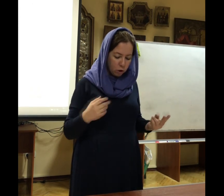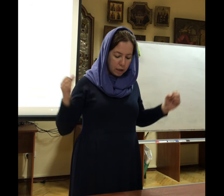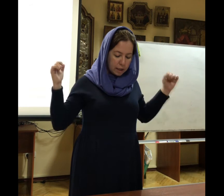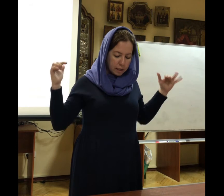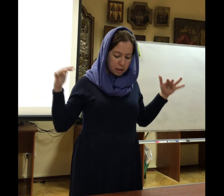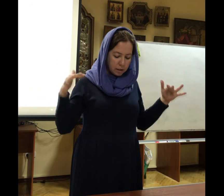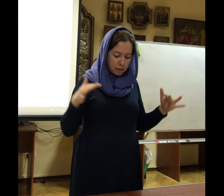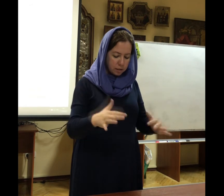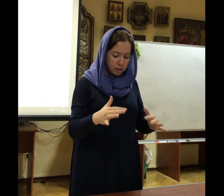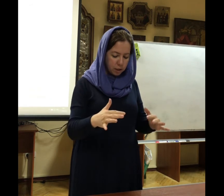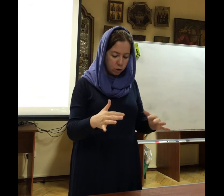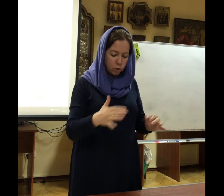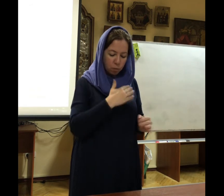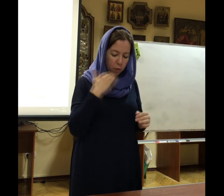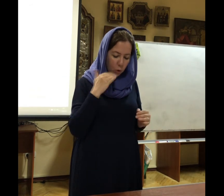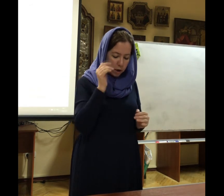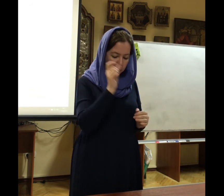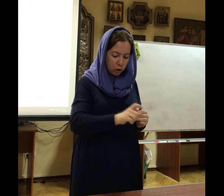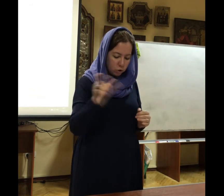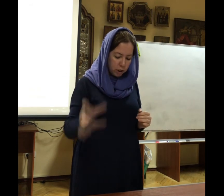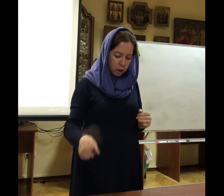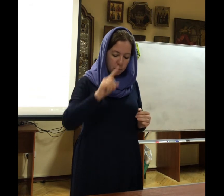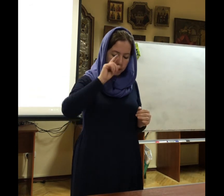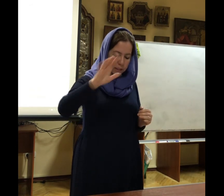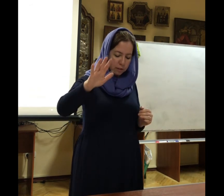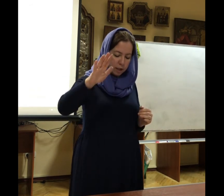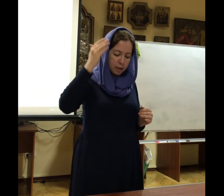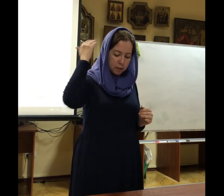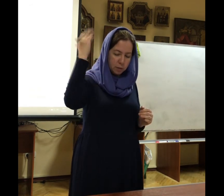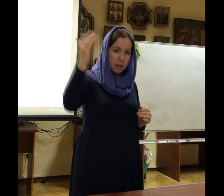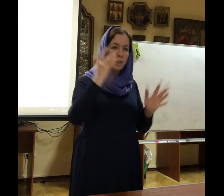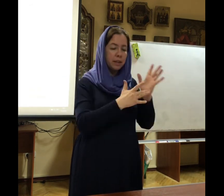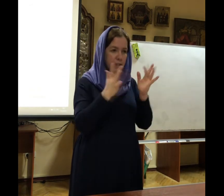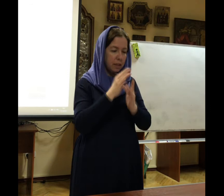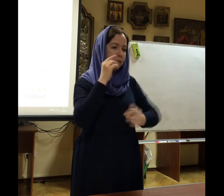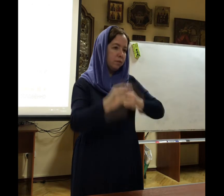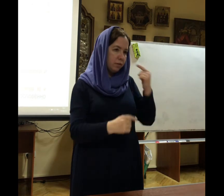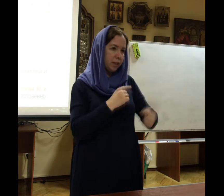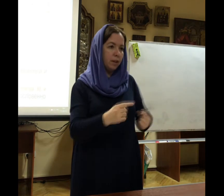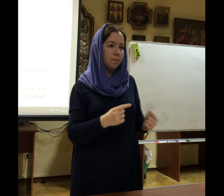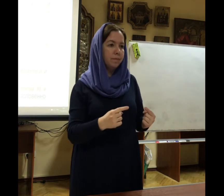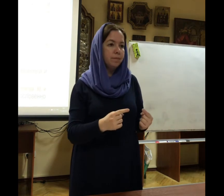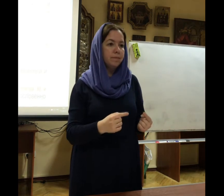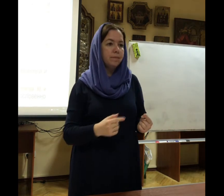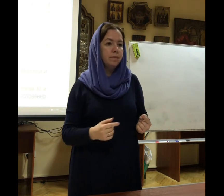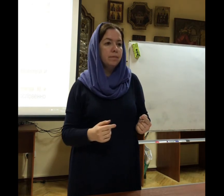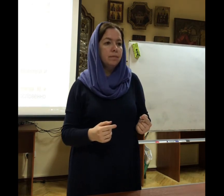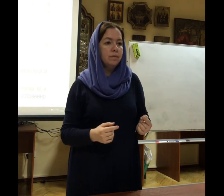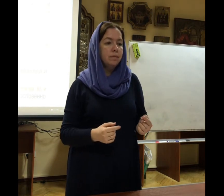сошлось много людей, благословляя тебя. Христа вовеки. Пойдите, приоритетесь,